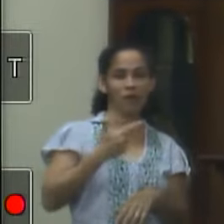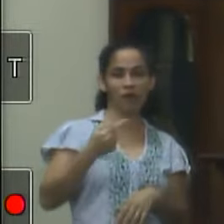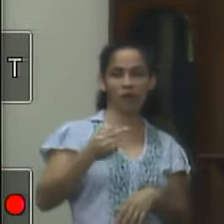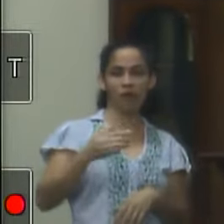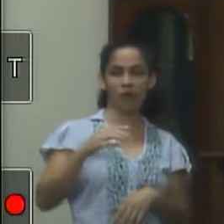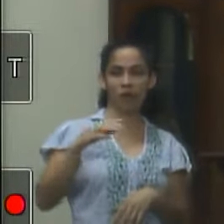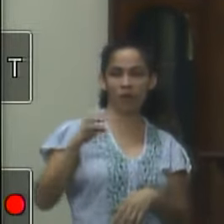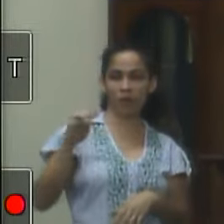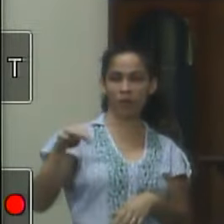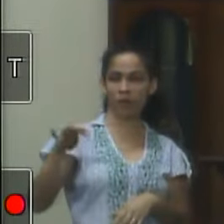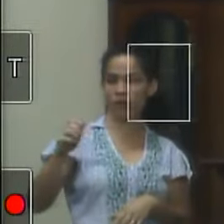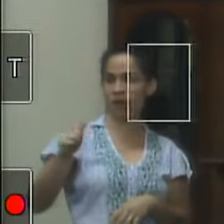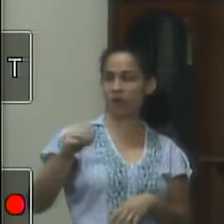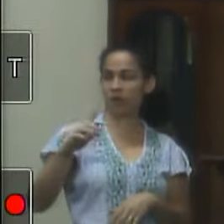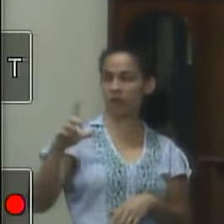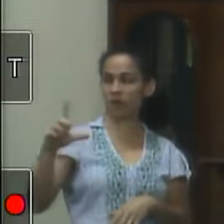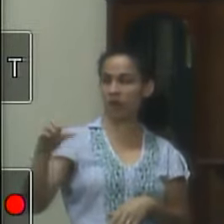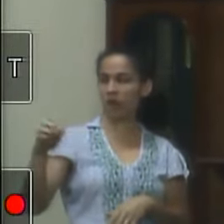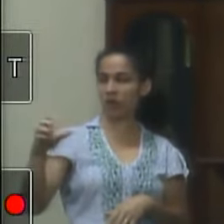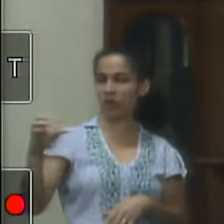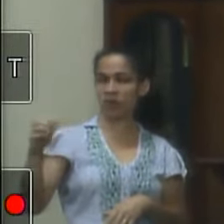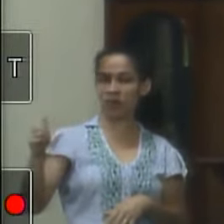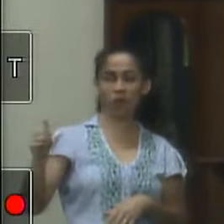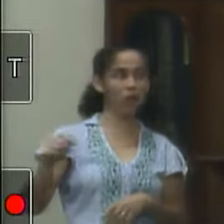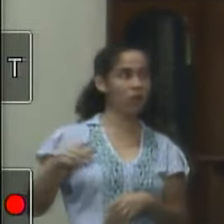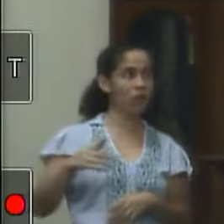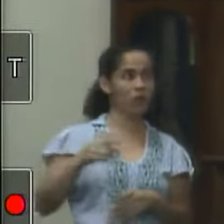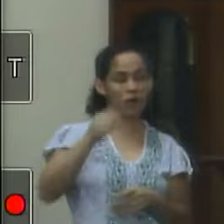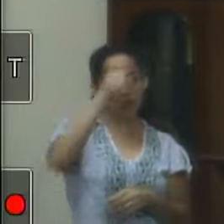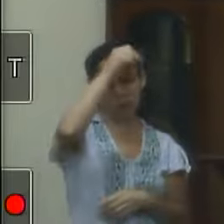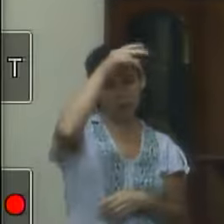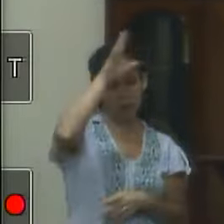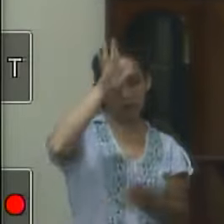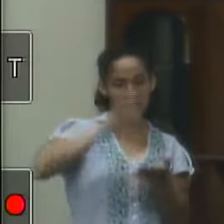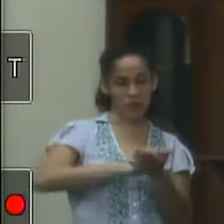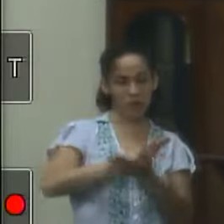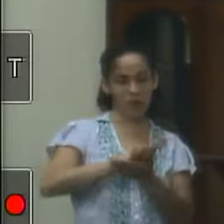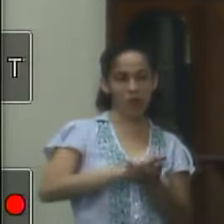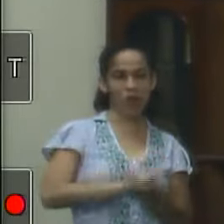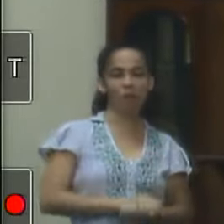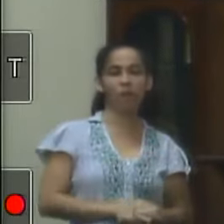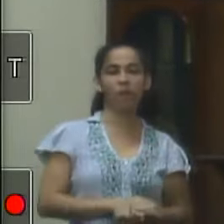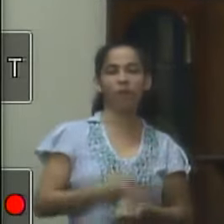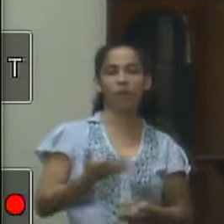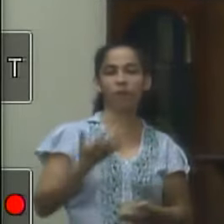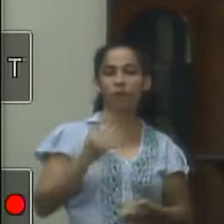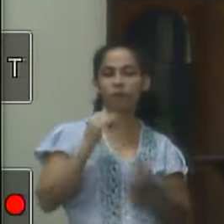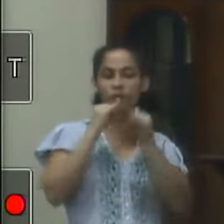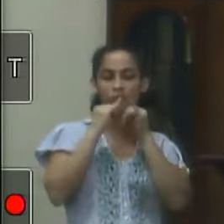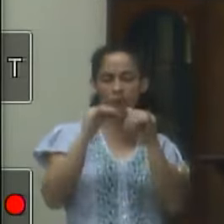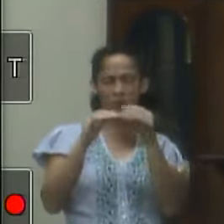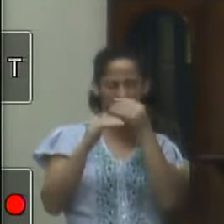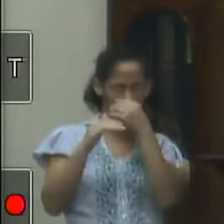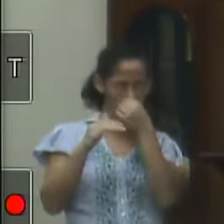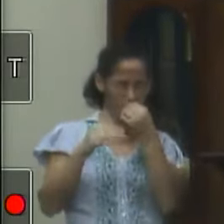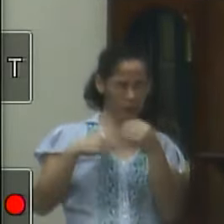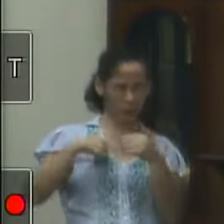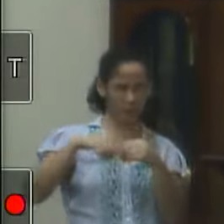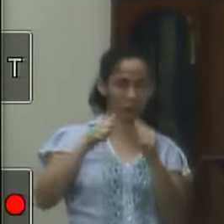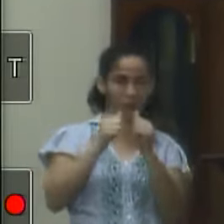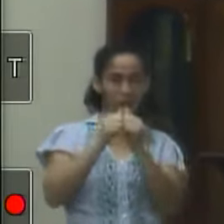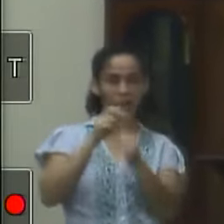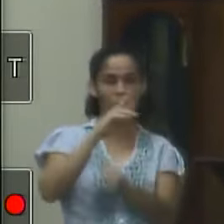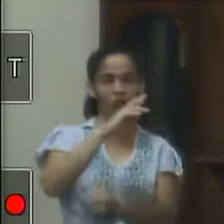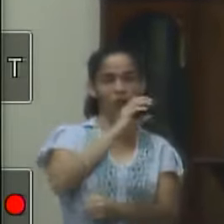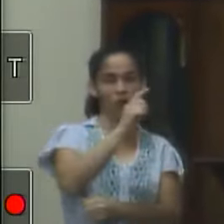então é coisa diferente até para a própria prefeitura não estou de maneira desmerecendo ninguém mas eu quero avisar você eu fui lá com o Rogério tipo